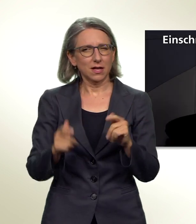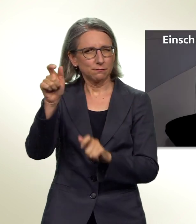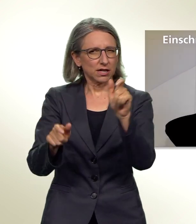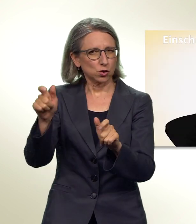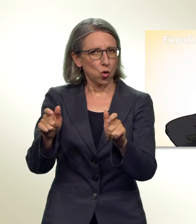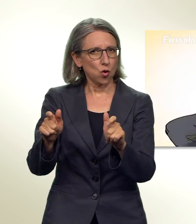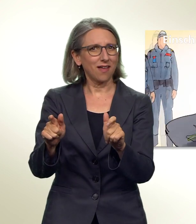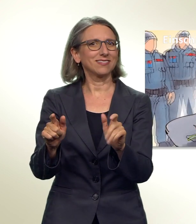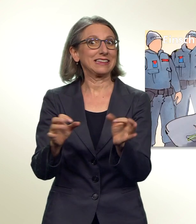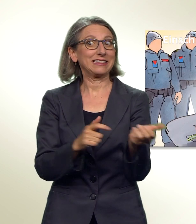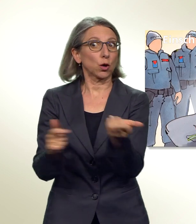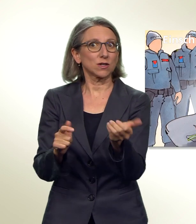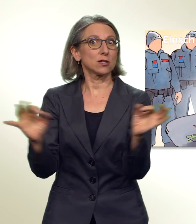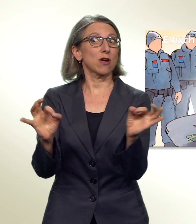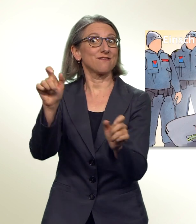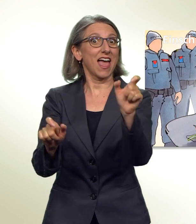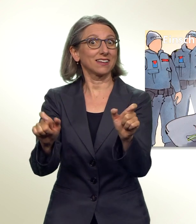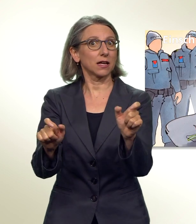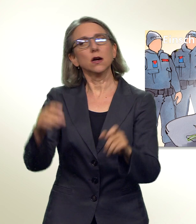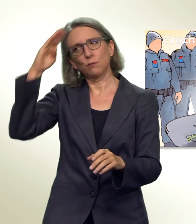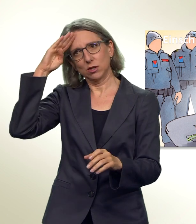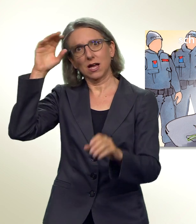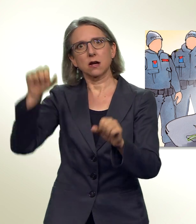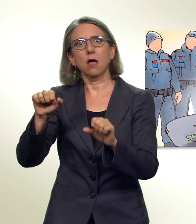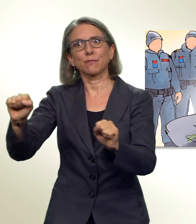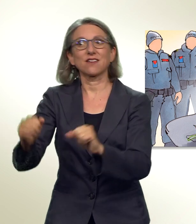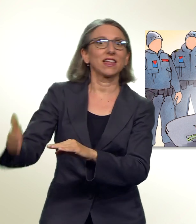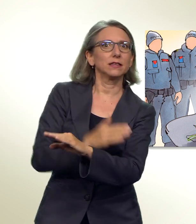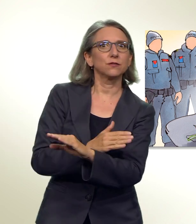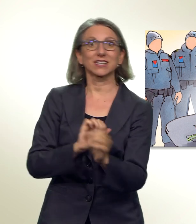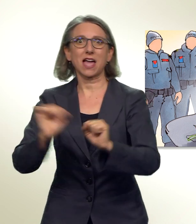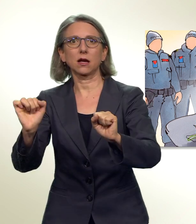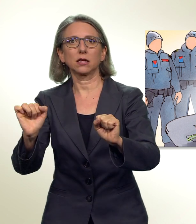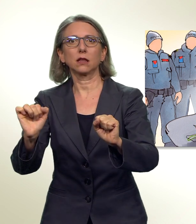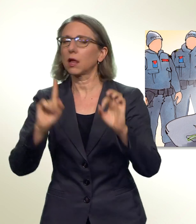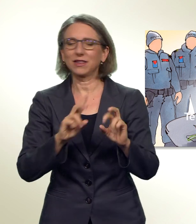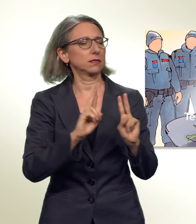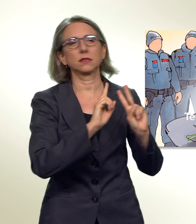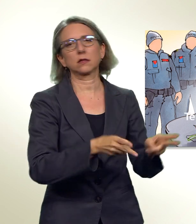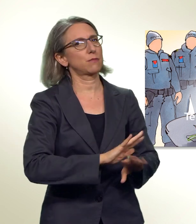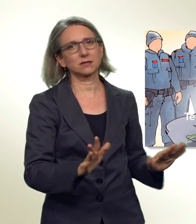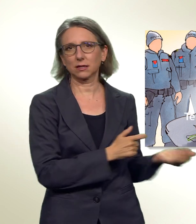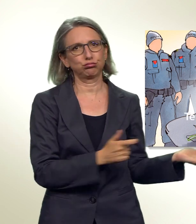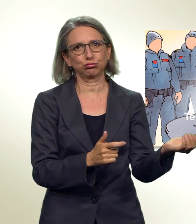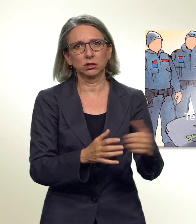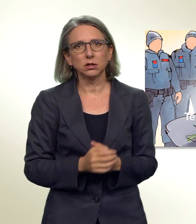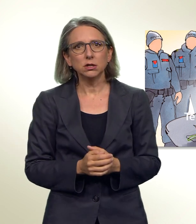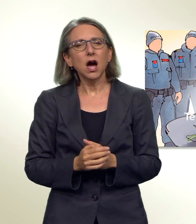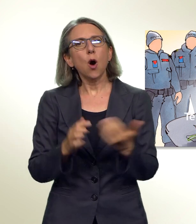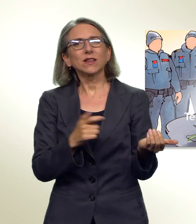sogenannte terroristische Gefährder einschreiten können, bevor es zu einem Anschlag kommt. Auch terroristische Propaganda soll unterbunden